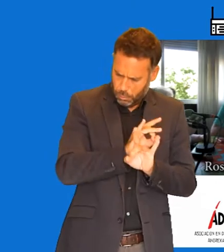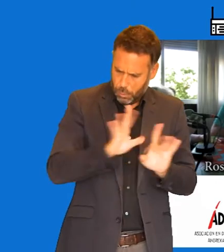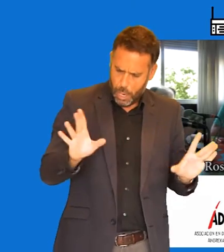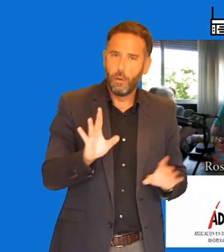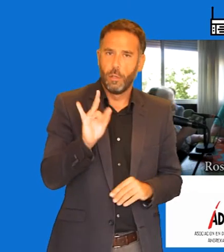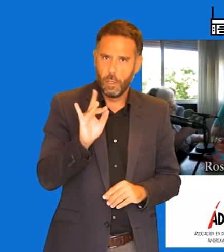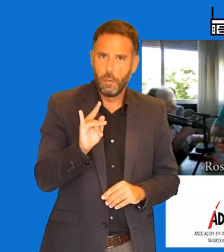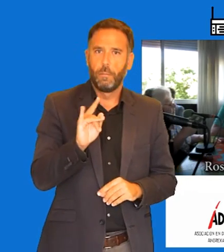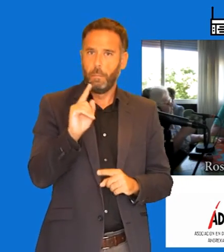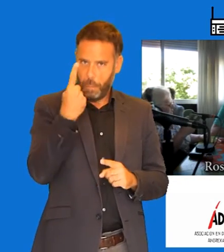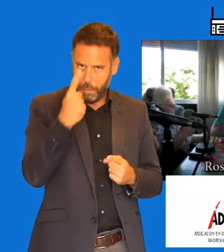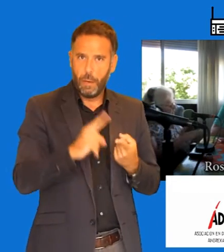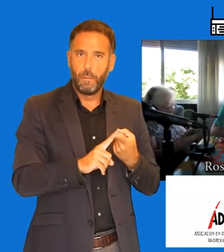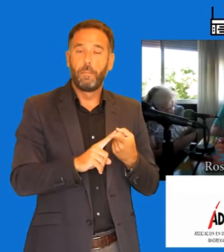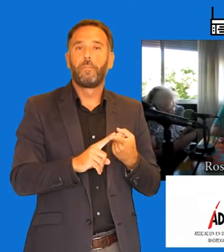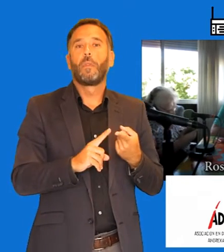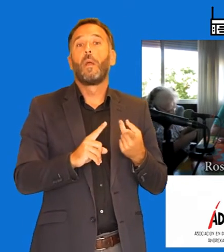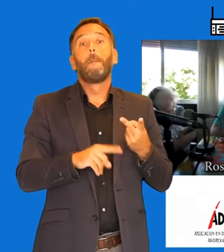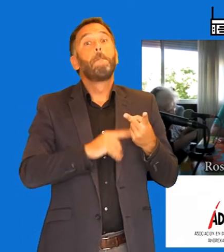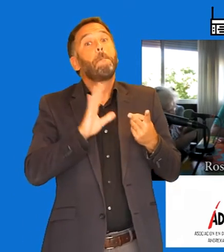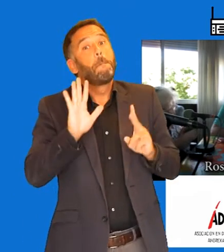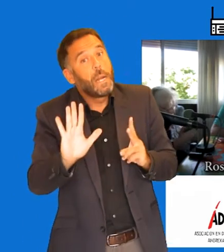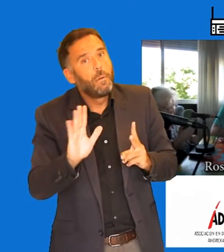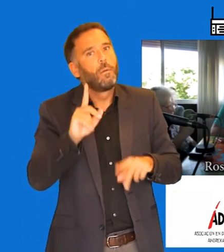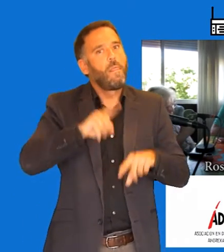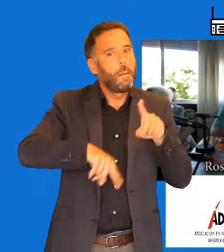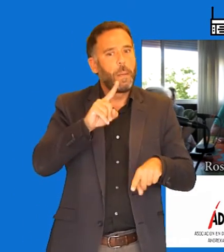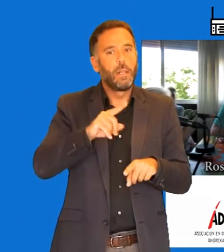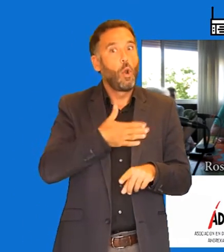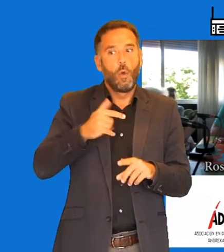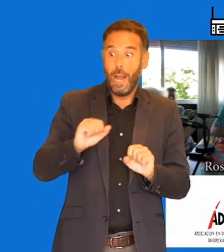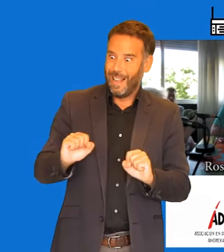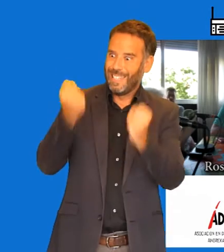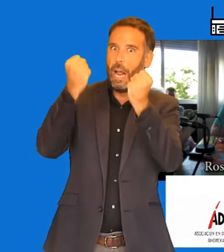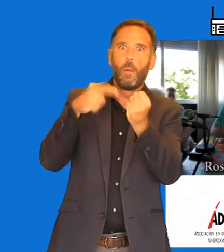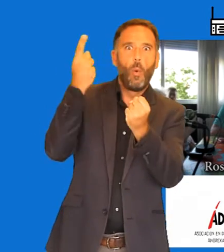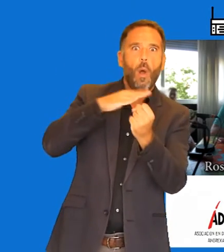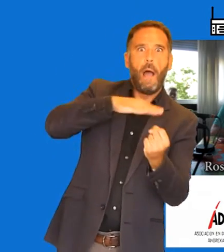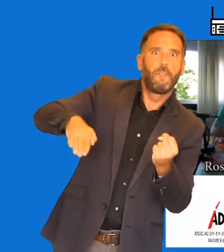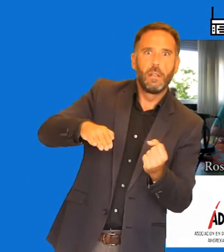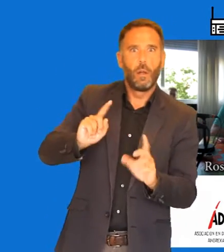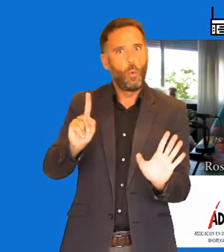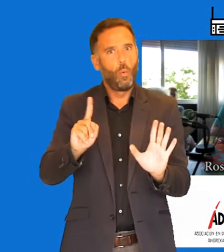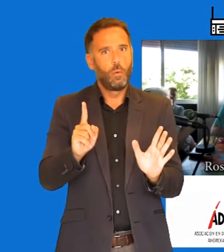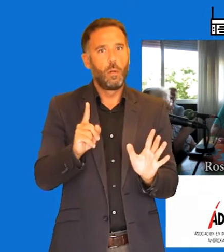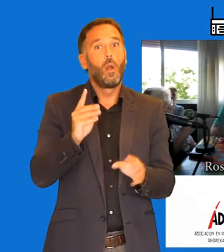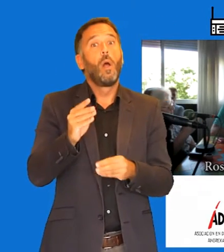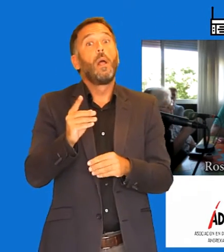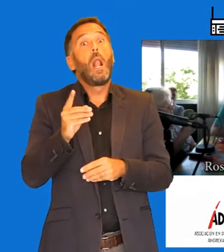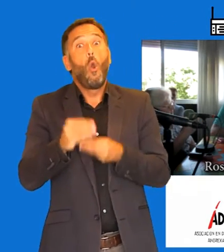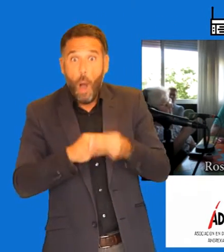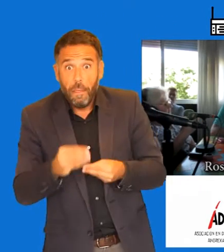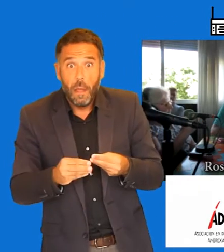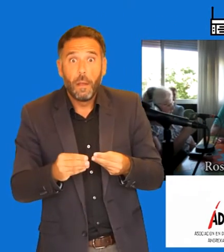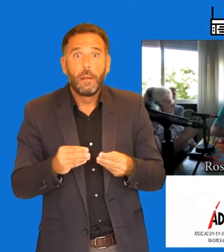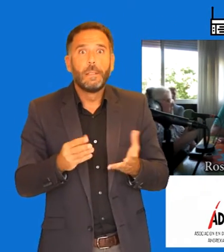dar, Sí, eso es lo primero. te dejen. Es lo más importante. Pero otra cosa es que se haga. Claro. No lo hacen. Ajá. Y la que lo hace, al